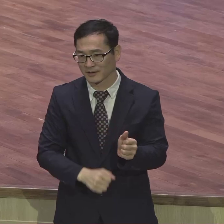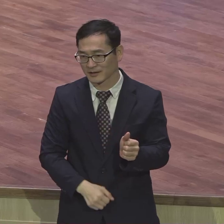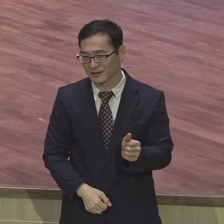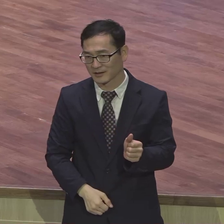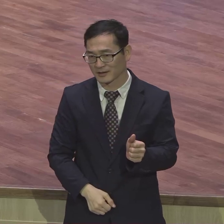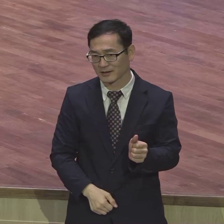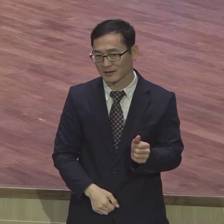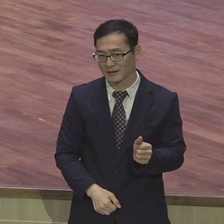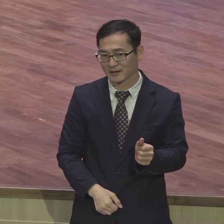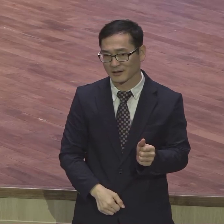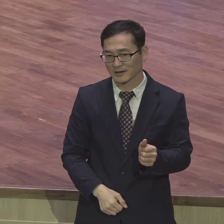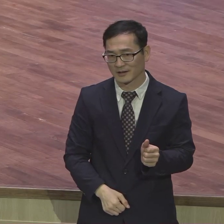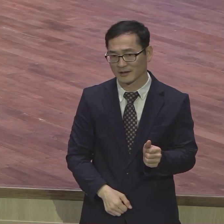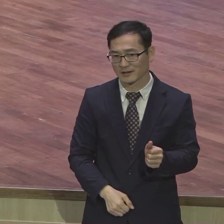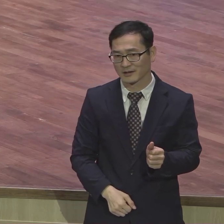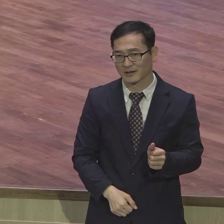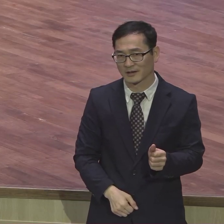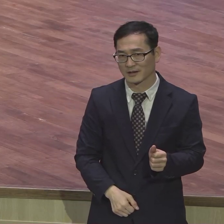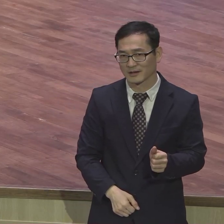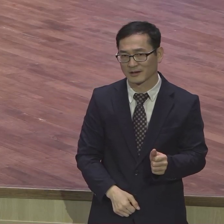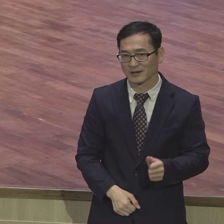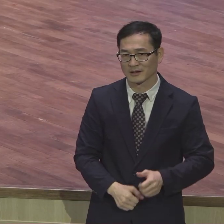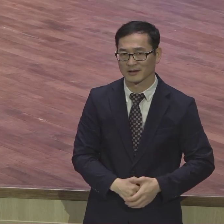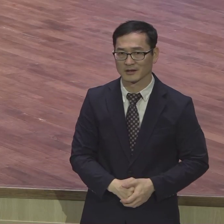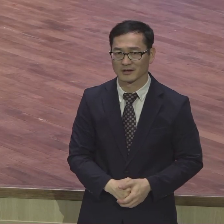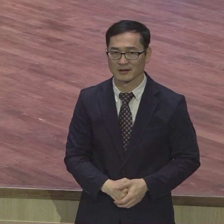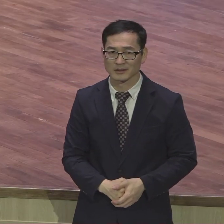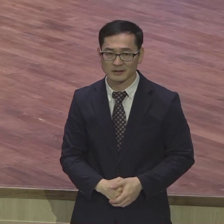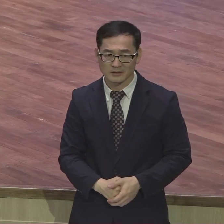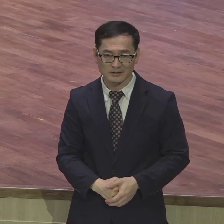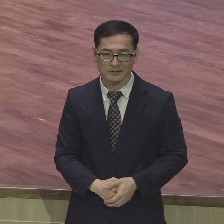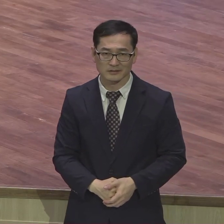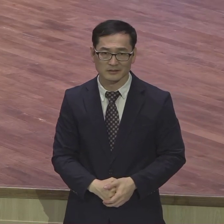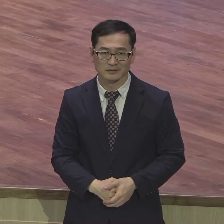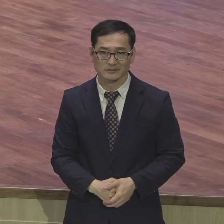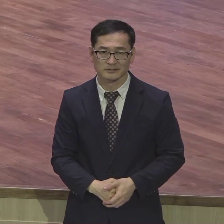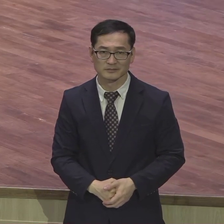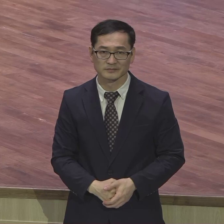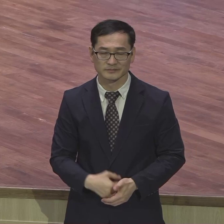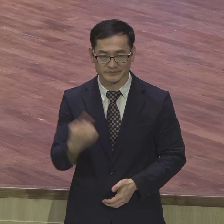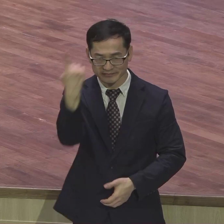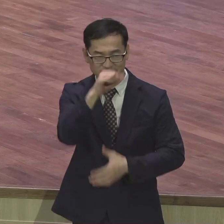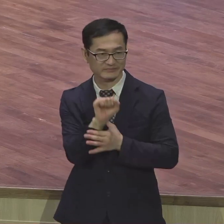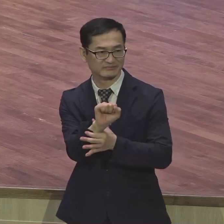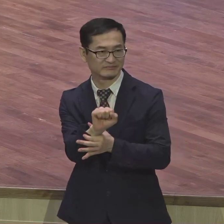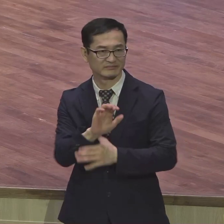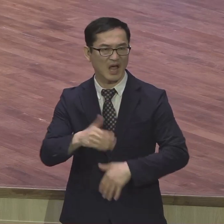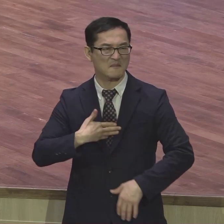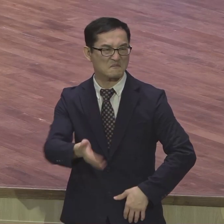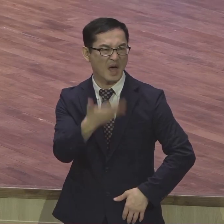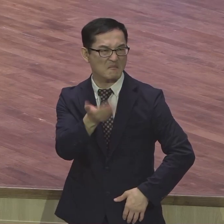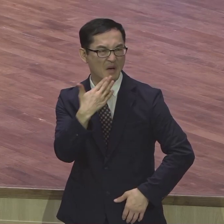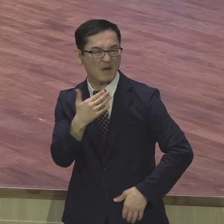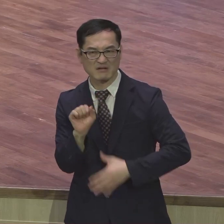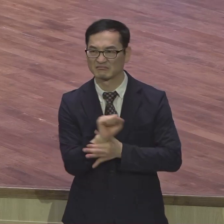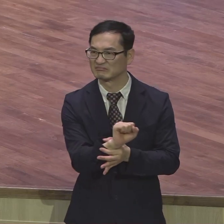지느냐 온갖 다 하고 온갖 다 끼어들고 완전히 얼굴 철판 깔은 사람 있죠 완전히 뭐가